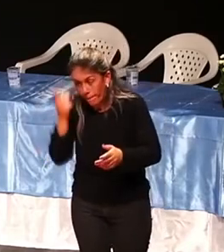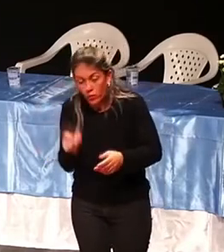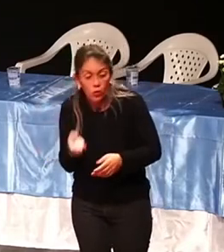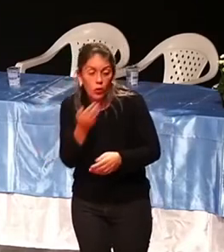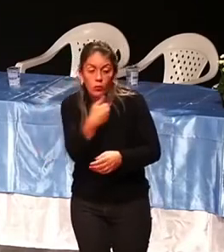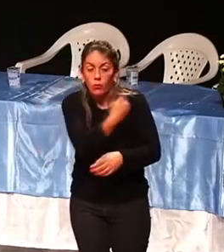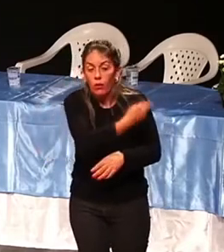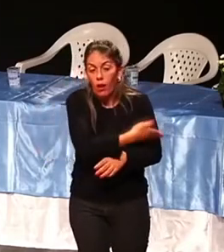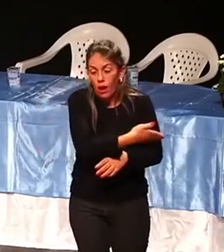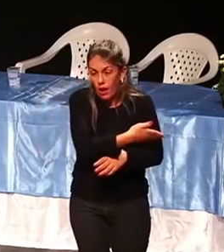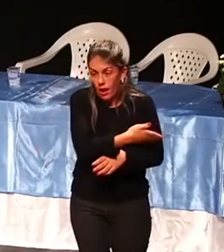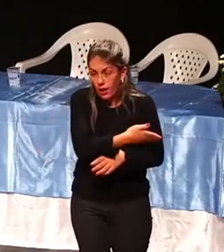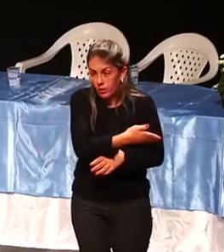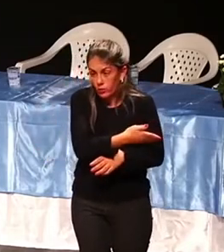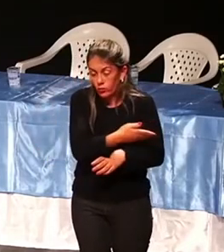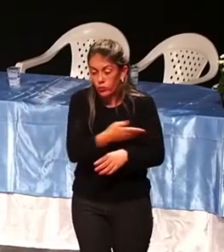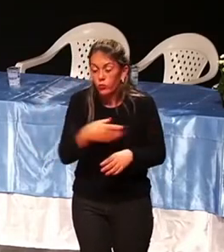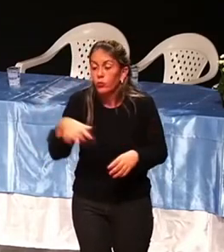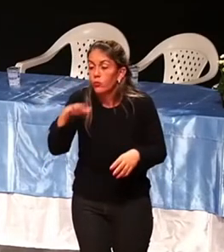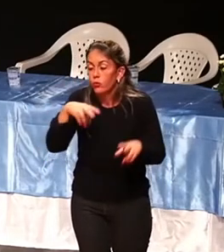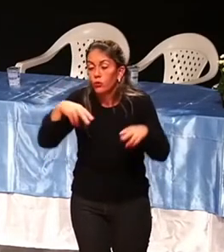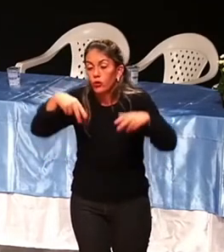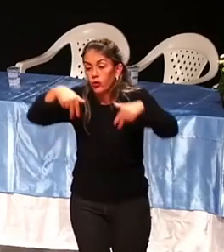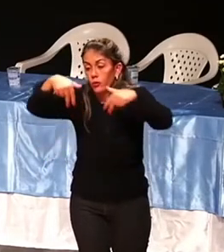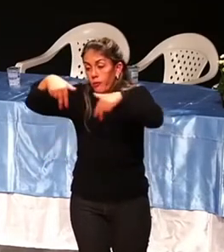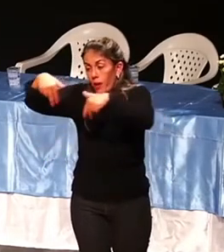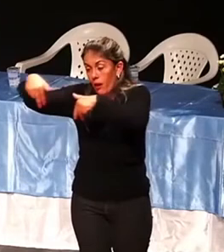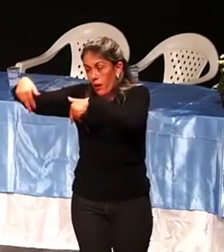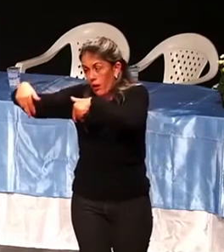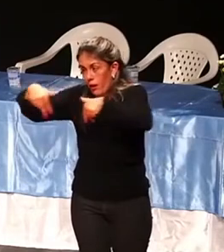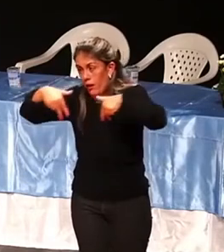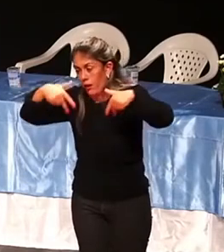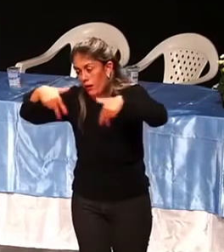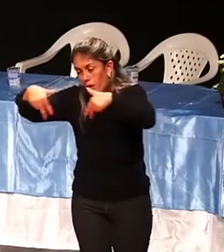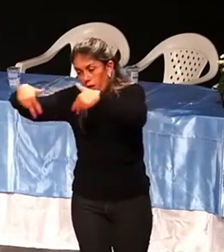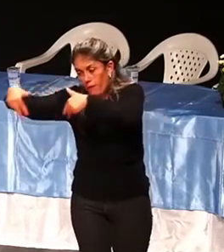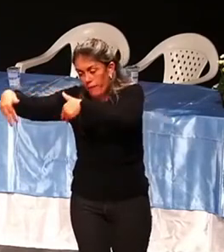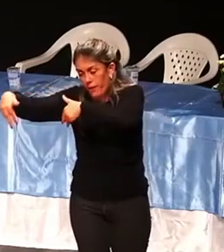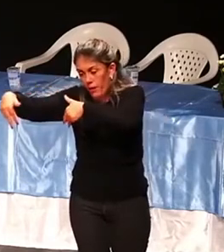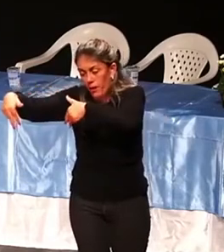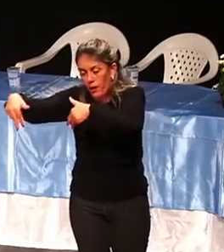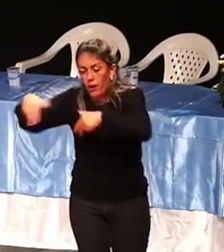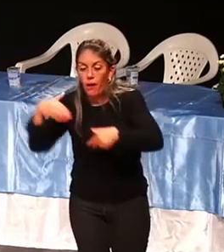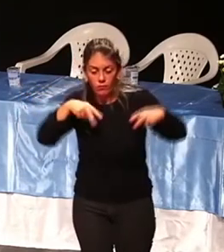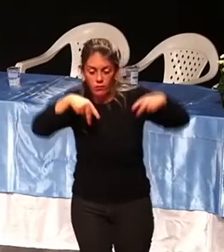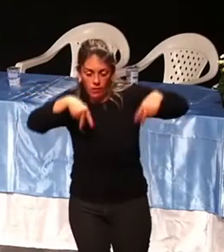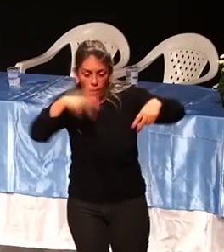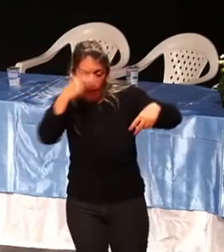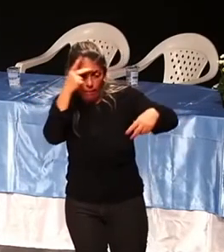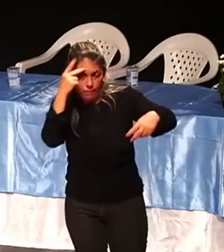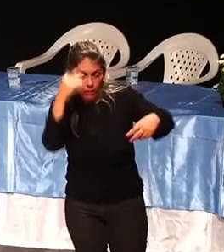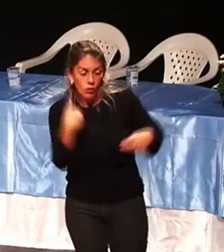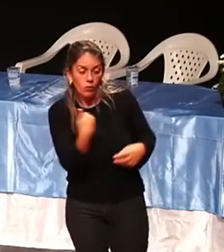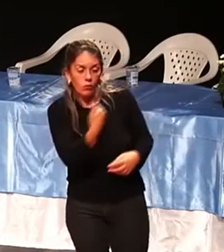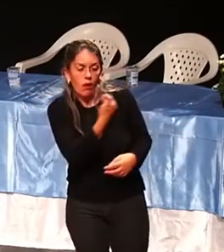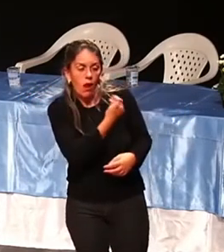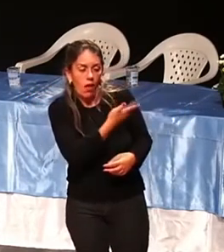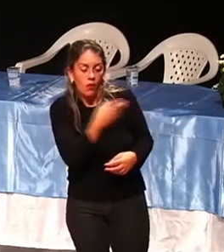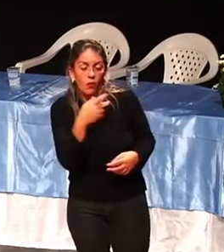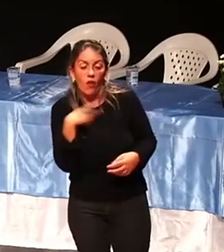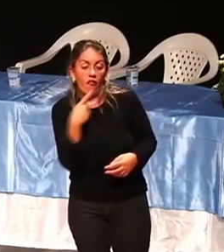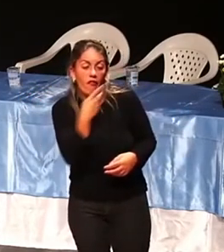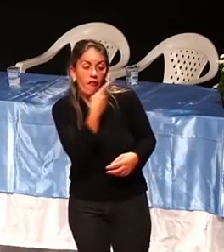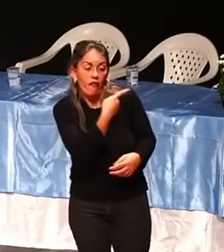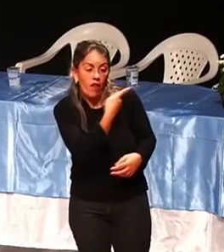já. Você vai ficar em pé, rapidinho, virar para a pessoa do lado, dar um feedback. Algo positivo para ela. Então, eu tenho que dar o feedback para a